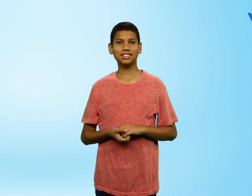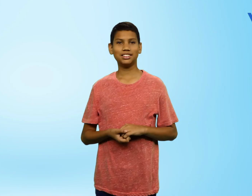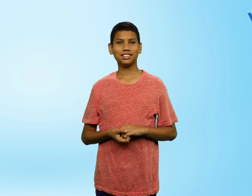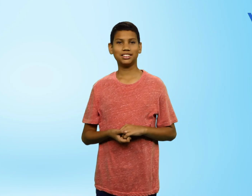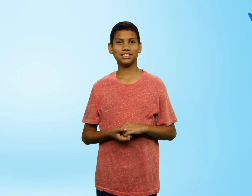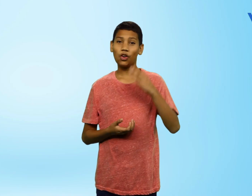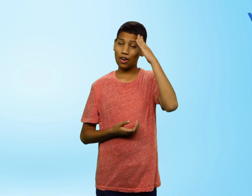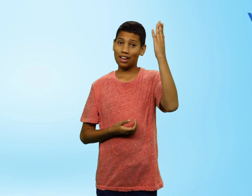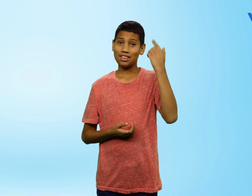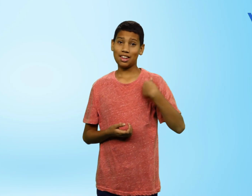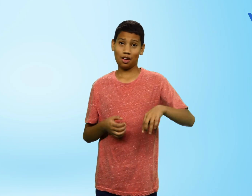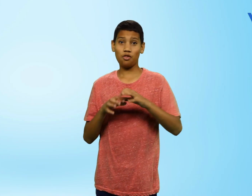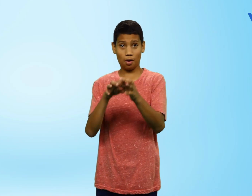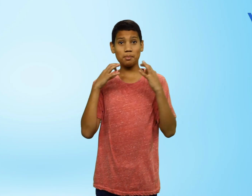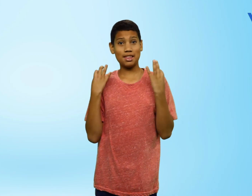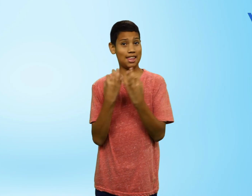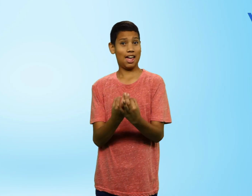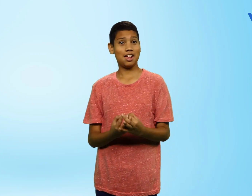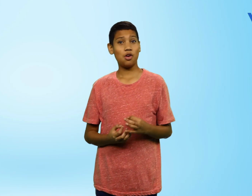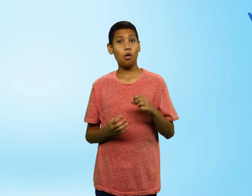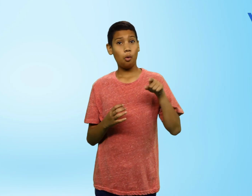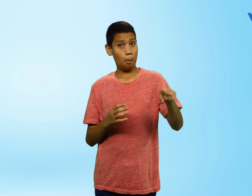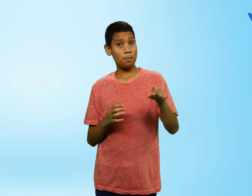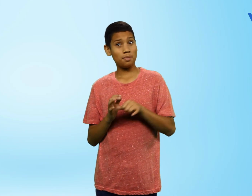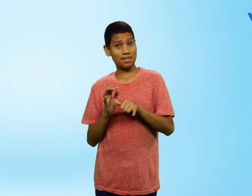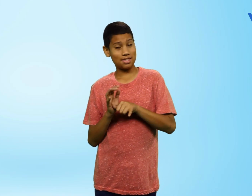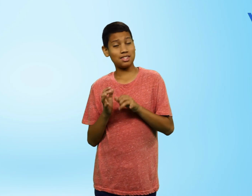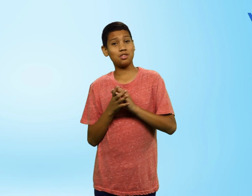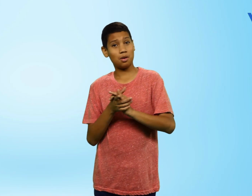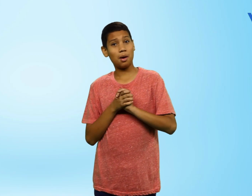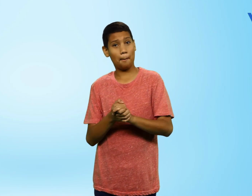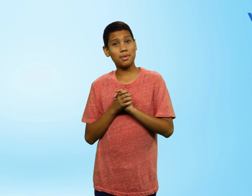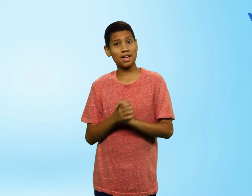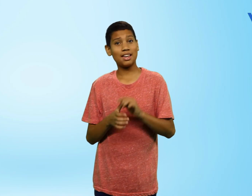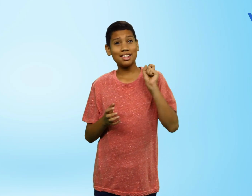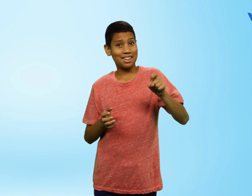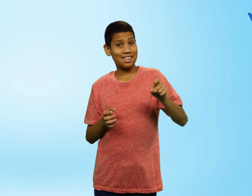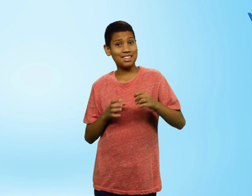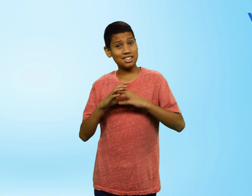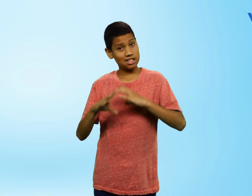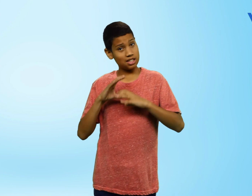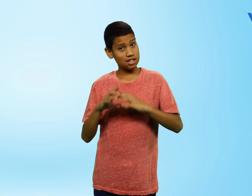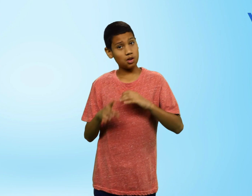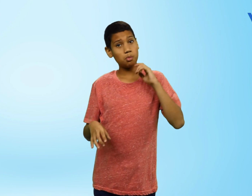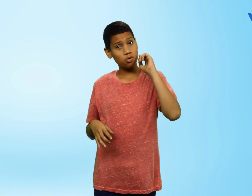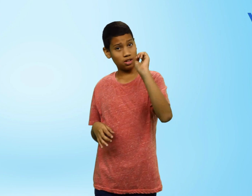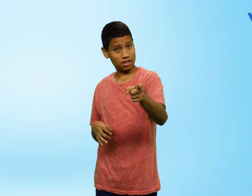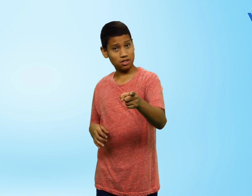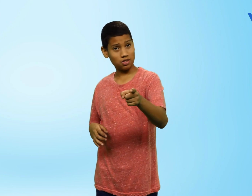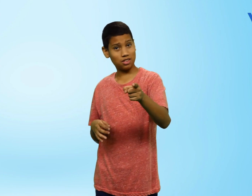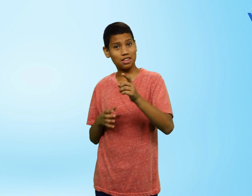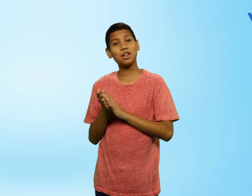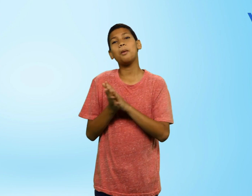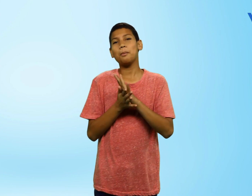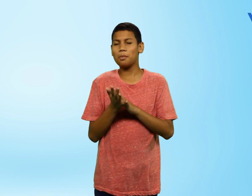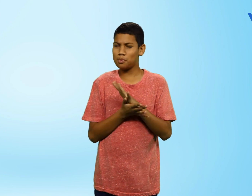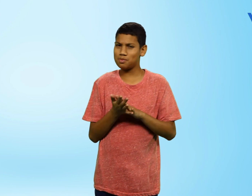Hola, ¿tienes algún familiar, vecino, amigo o amiga que necesite comunicarse contigo por medio de señas? Pues